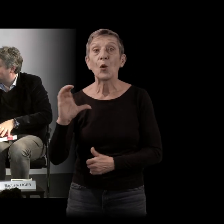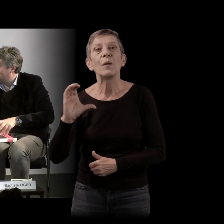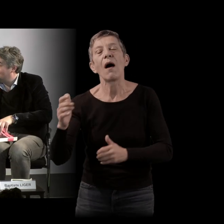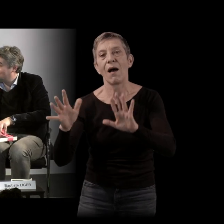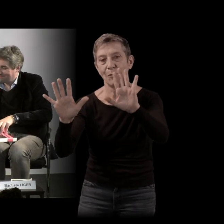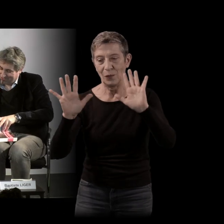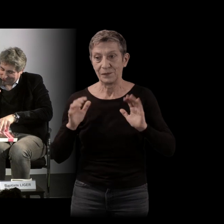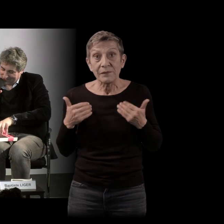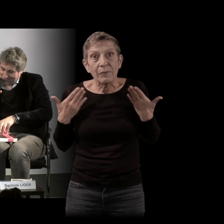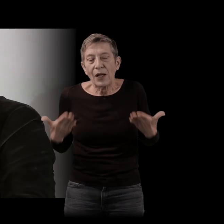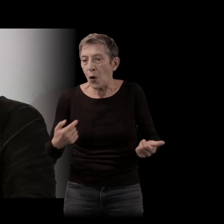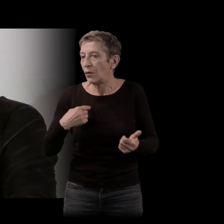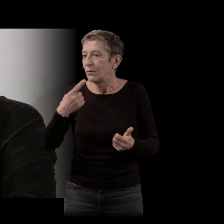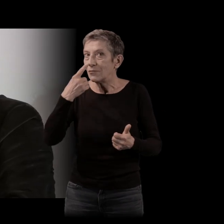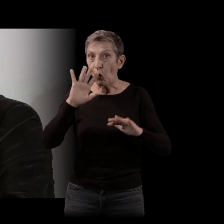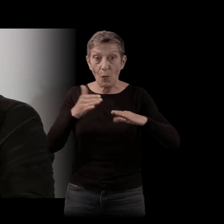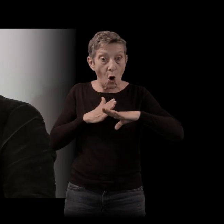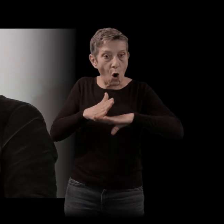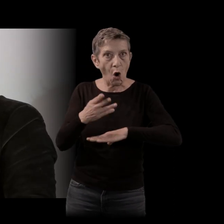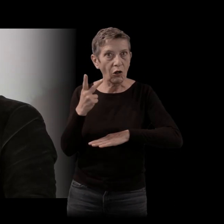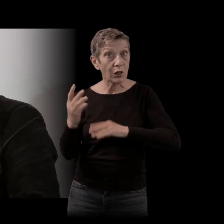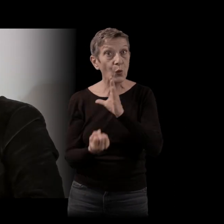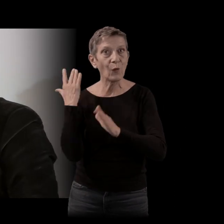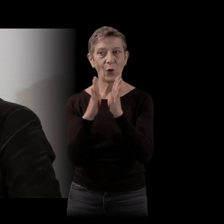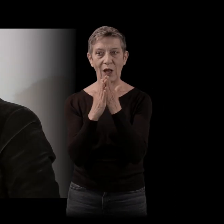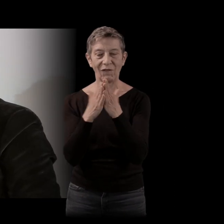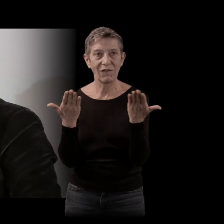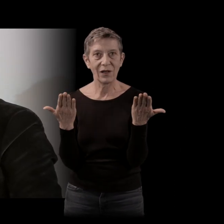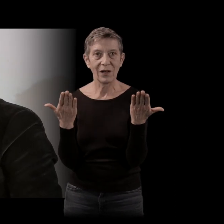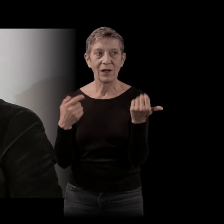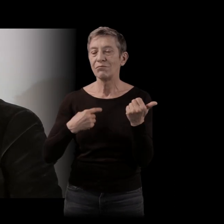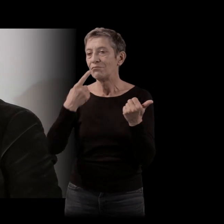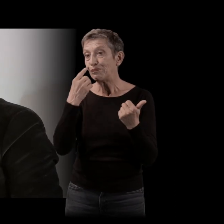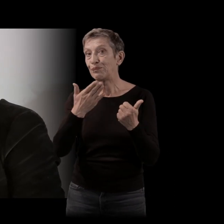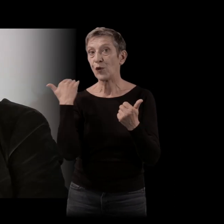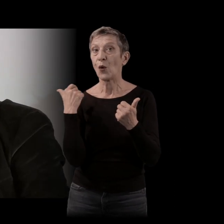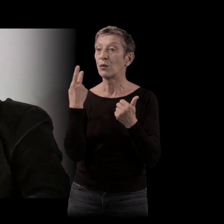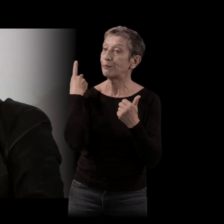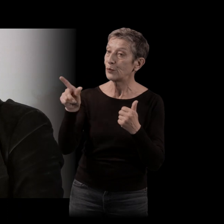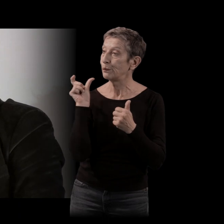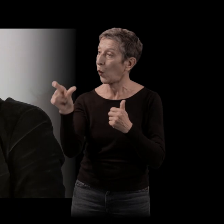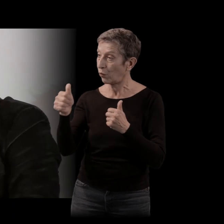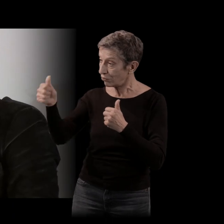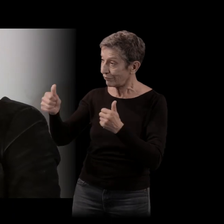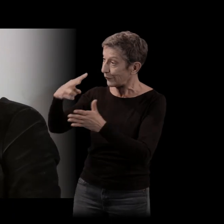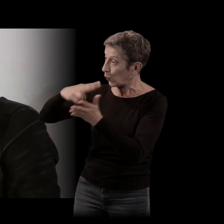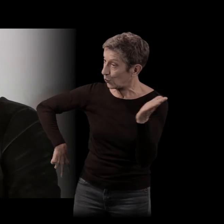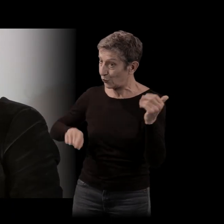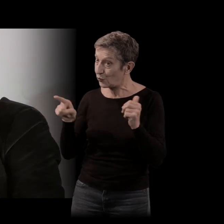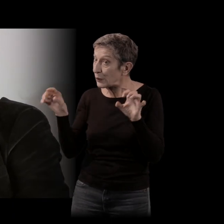plonger dans cette voyage, c'est d'entendre les mots de l'auteur, lus par l'auteur. Si vous puissiez juste nous